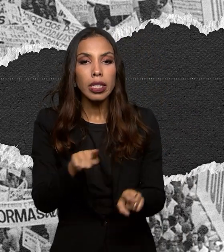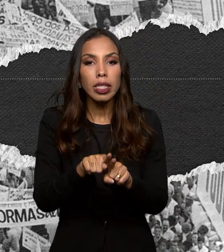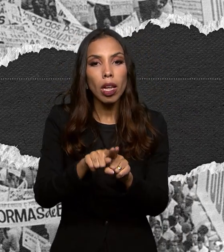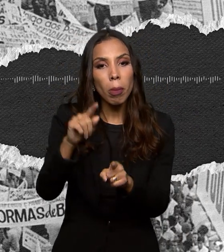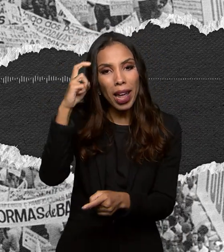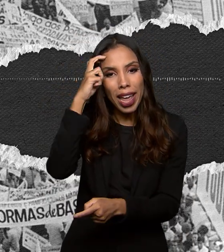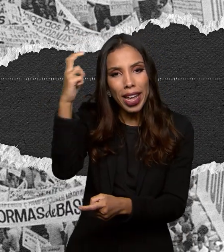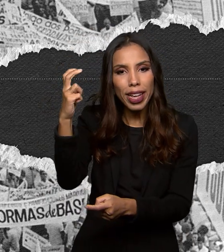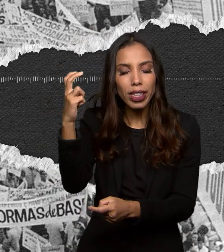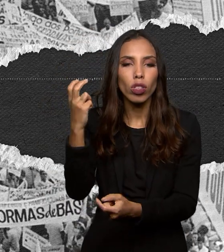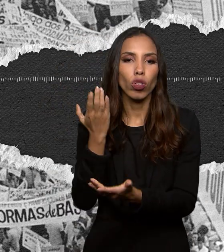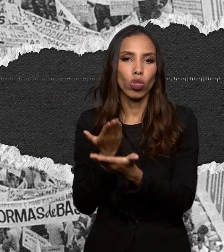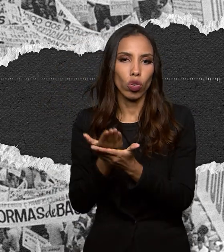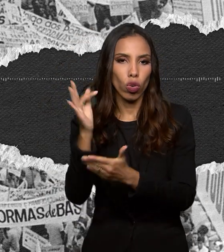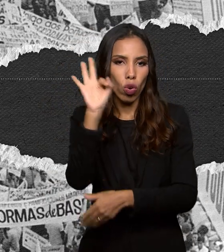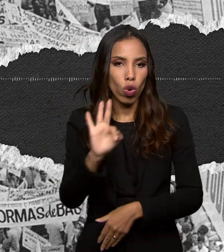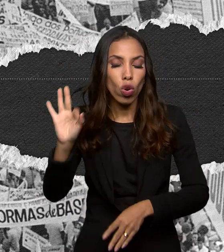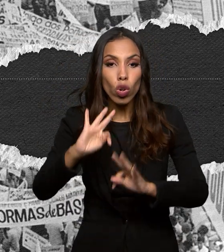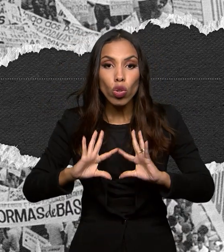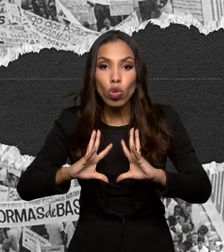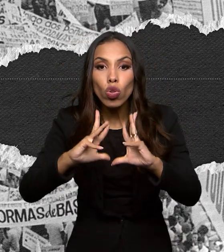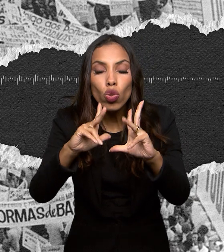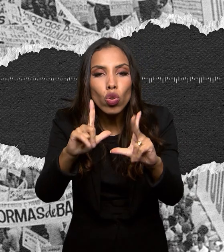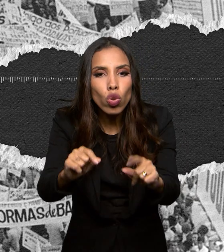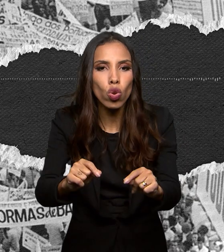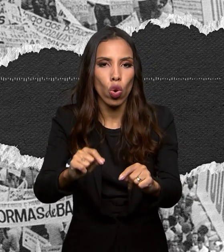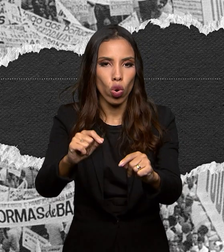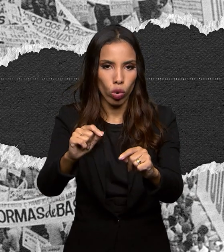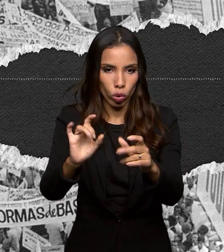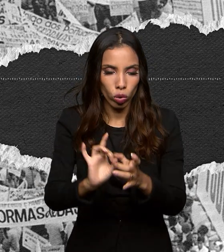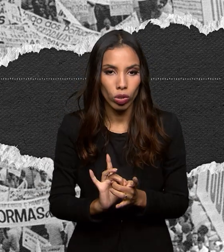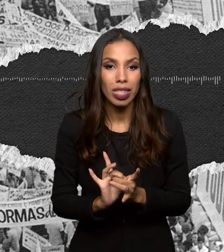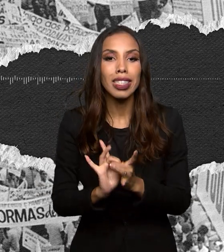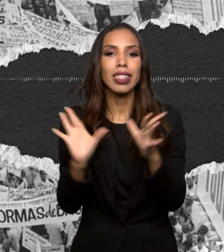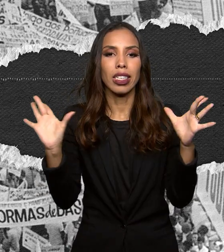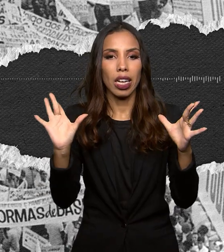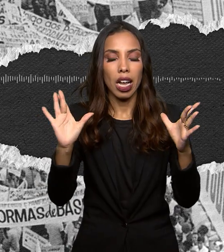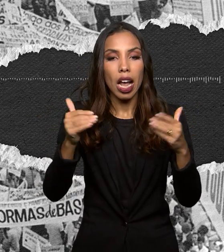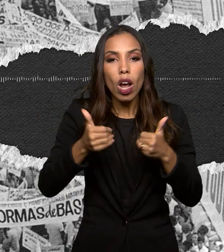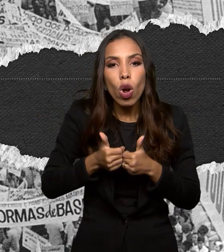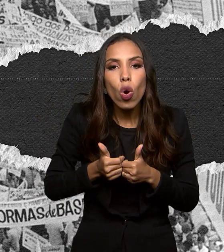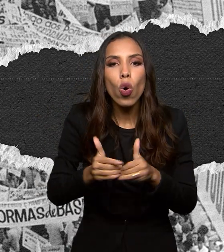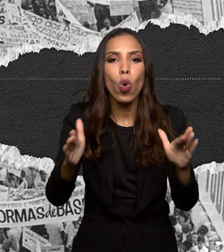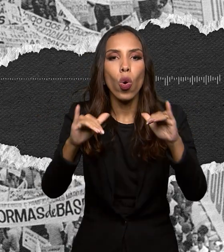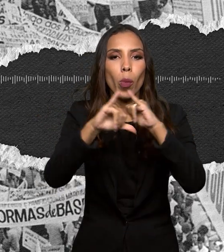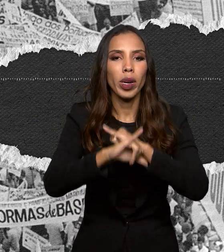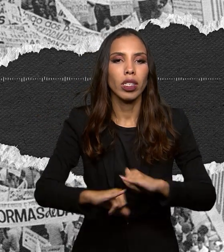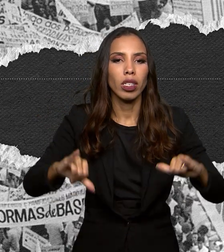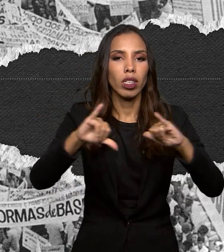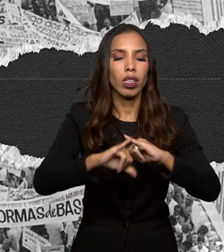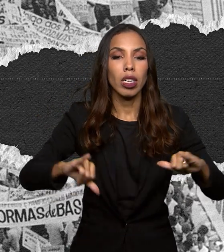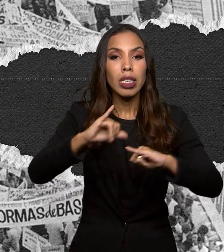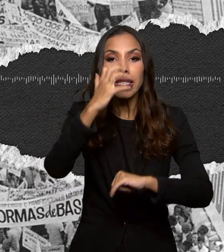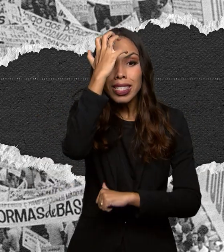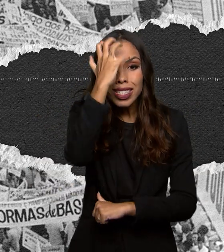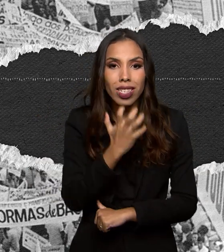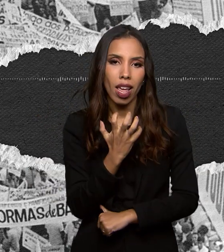para todos os patriotas democráticos, o início de uma campanha séria, profunda,